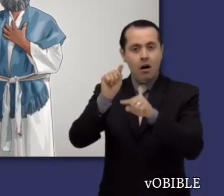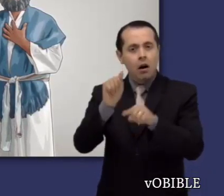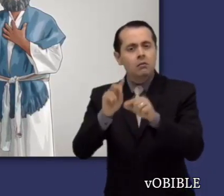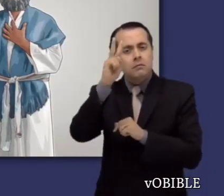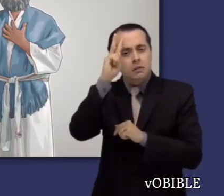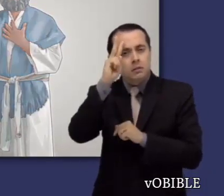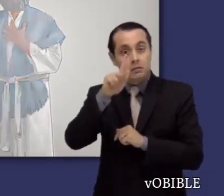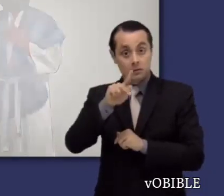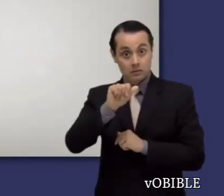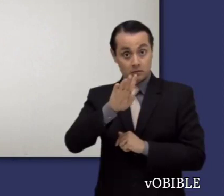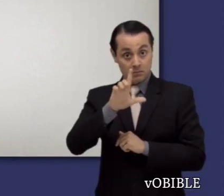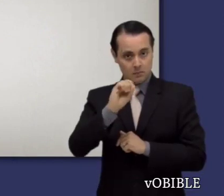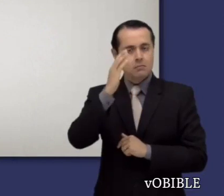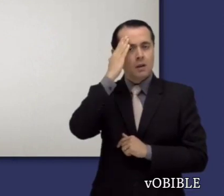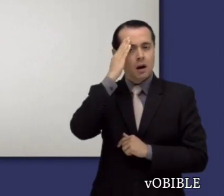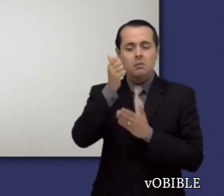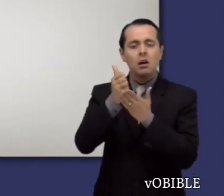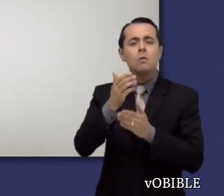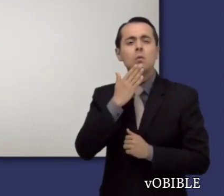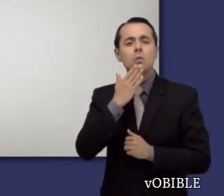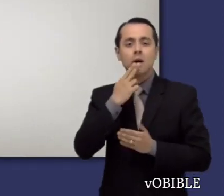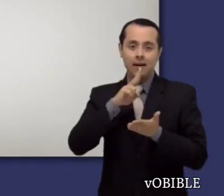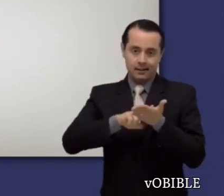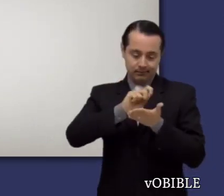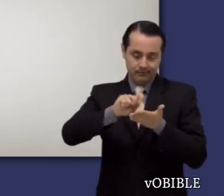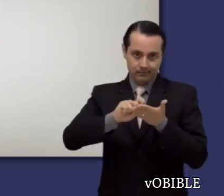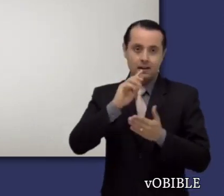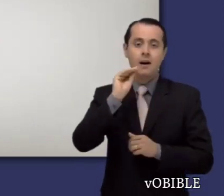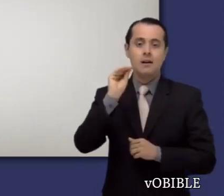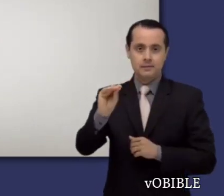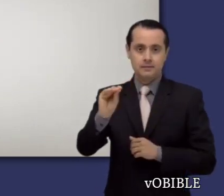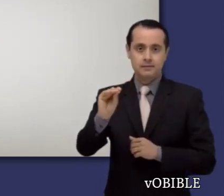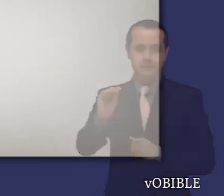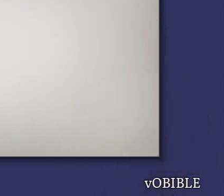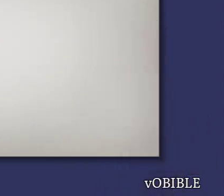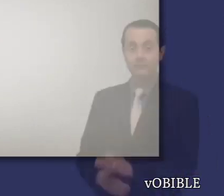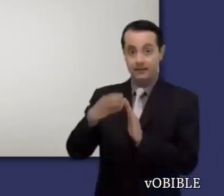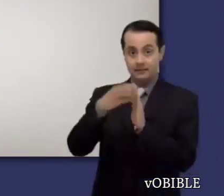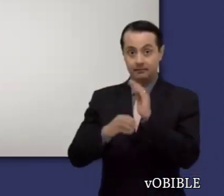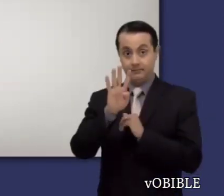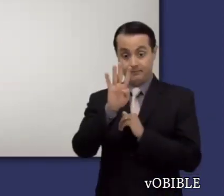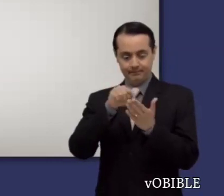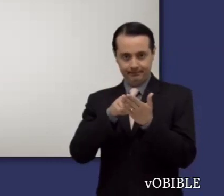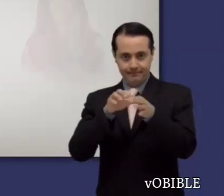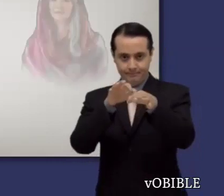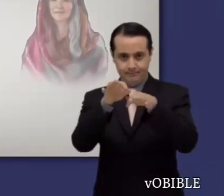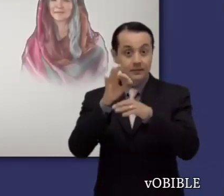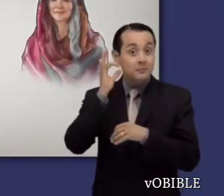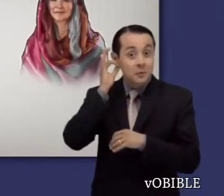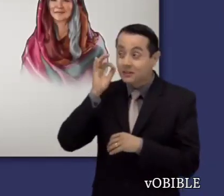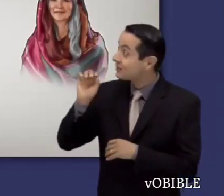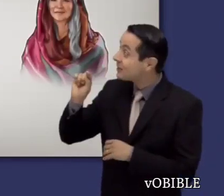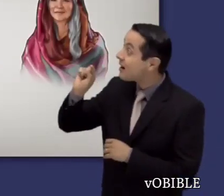enseñanzas humanas. En el capítulo 4, Pablo cuenta una historia simbólica cuyos personajes son Agar,